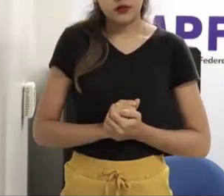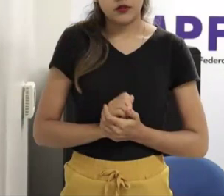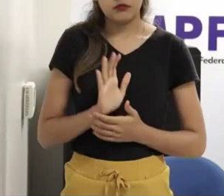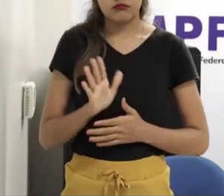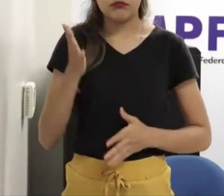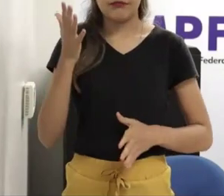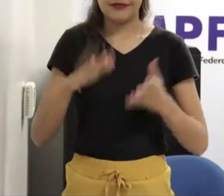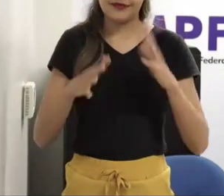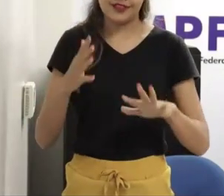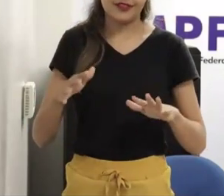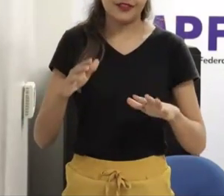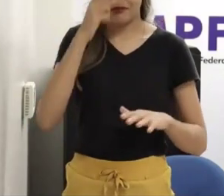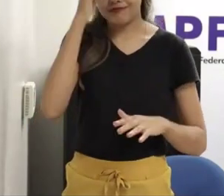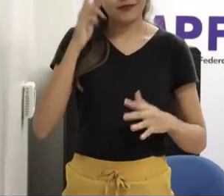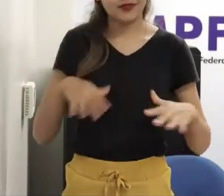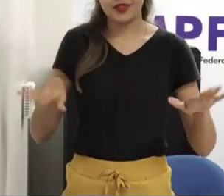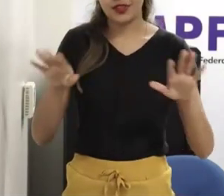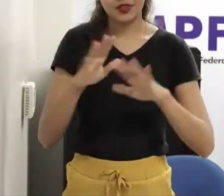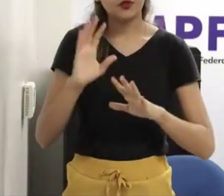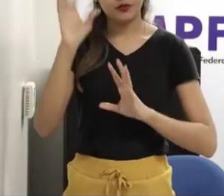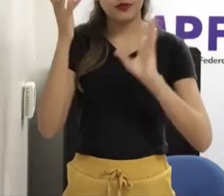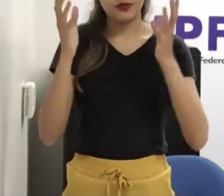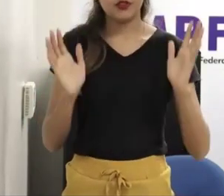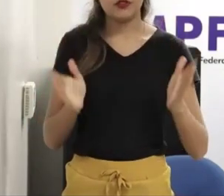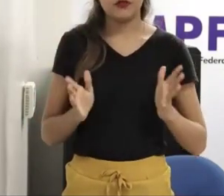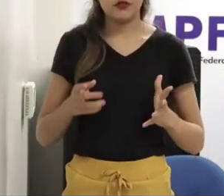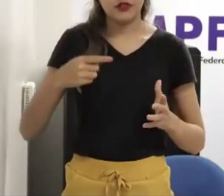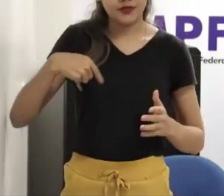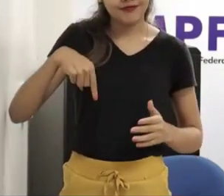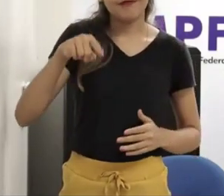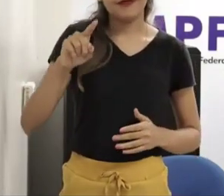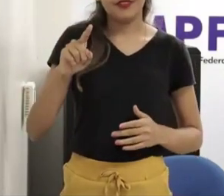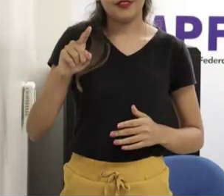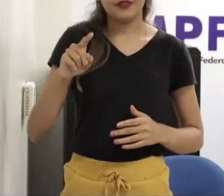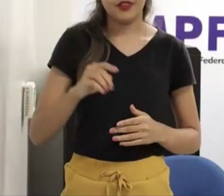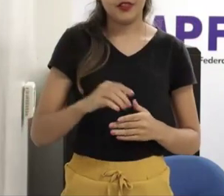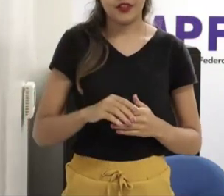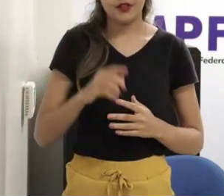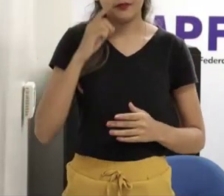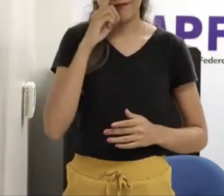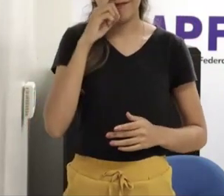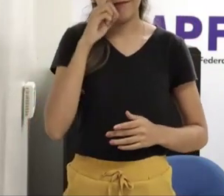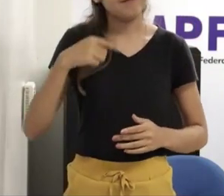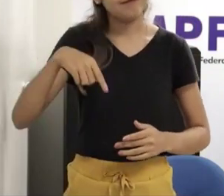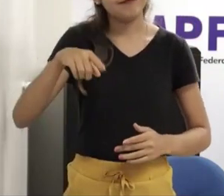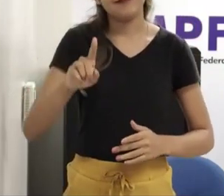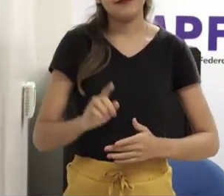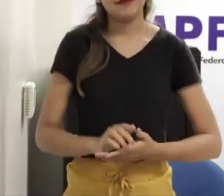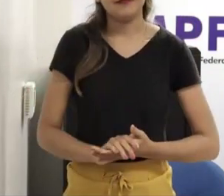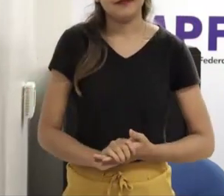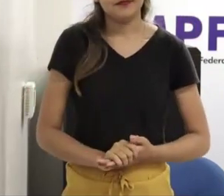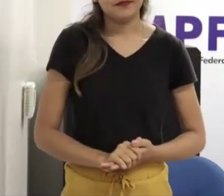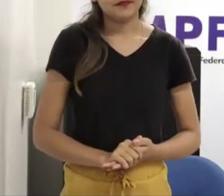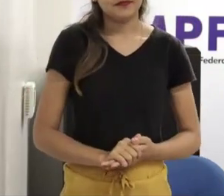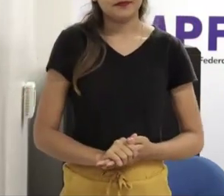e que por sorte, na situação da nossa história de vida, não deu errado, mas poderia muito bem ter dado errado, ter